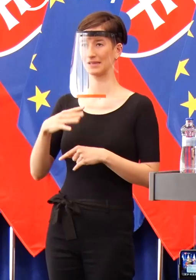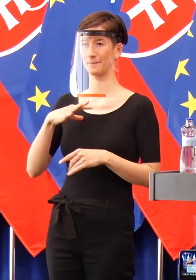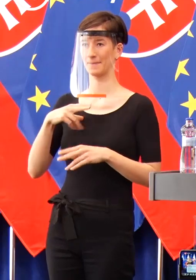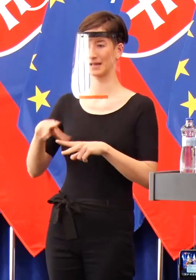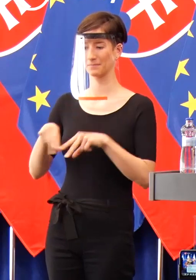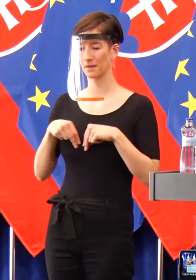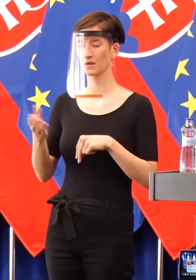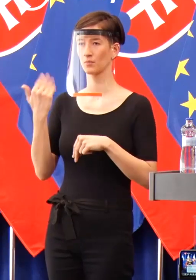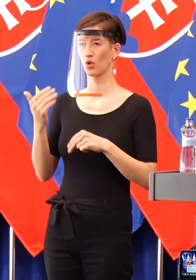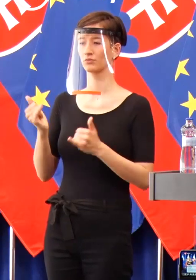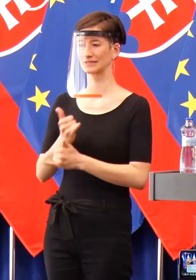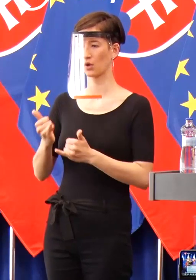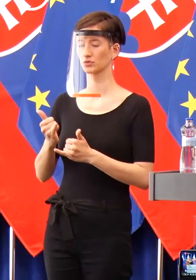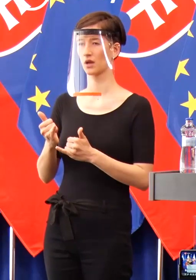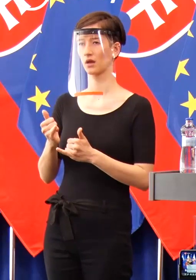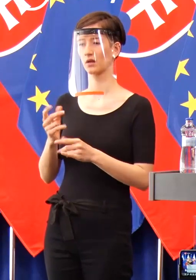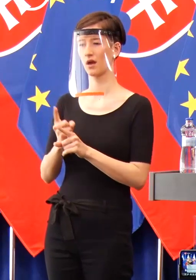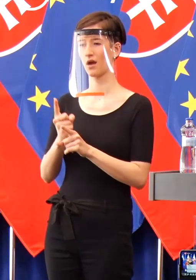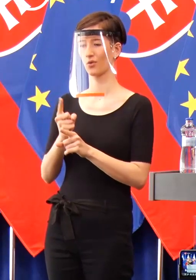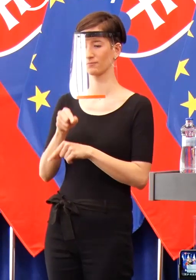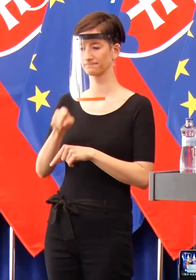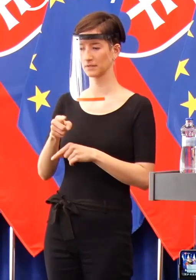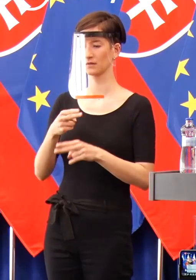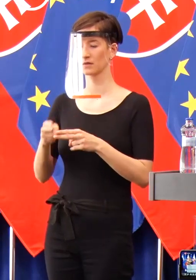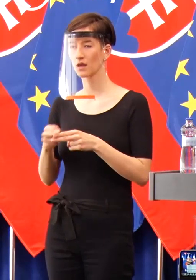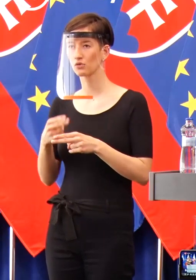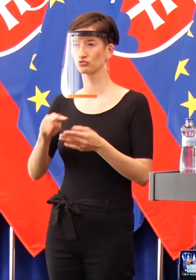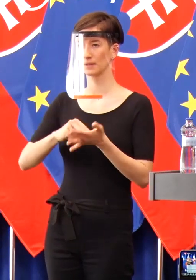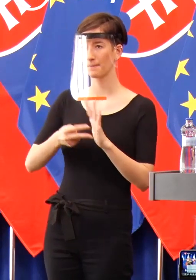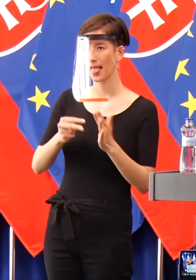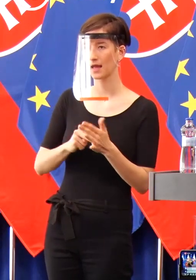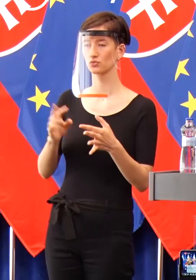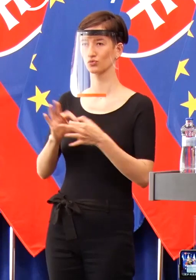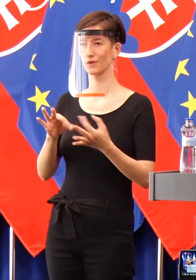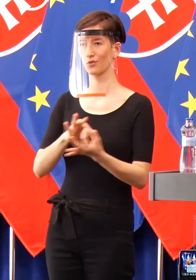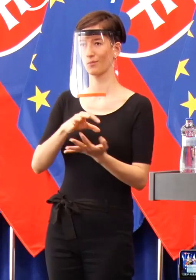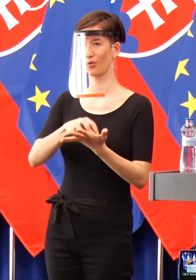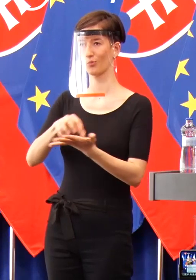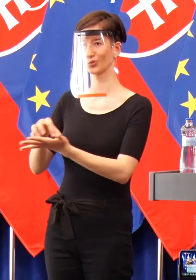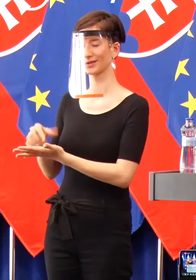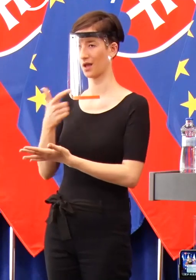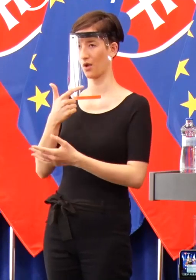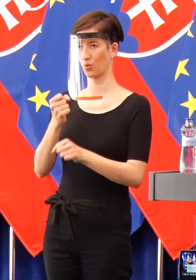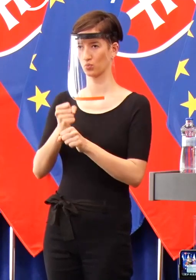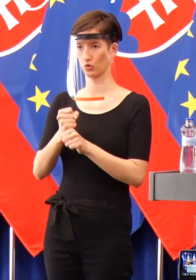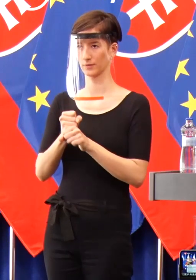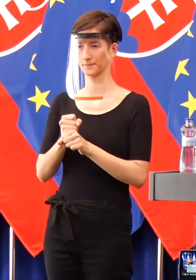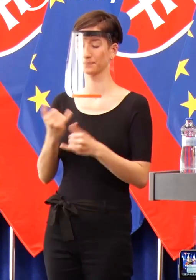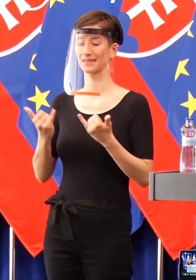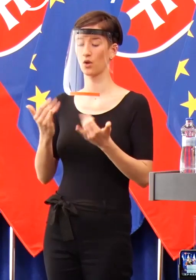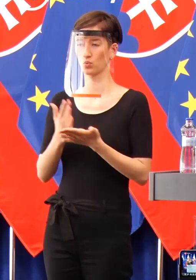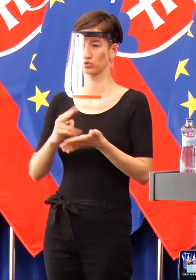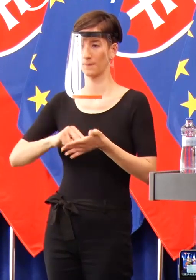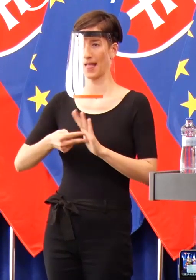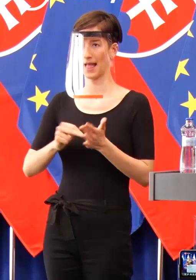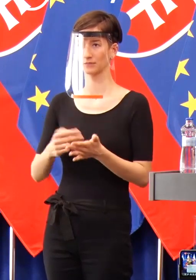pozornosť. Sme sa pripravovali na tento scenár a dnes máme plán ako teda príspieť k